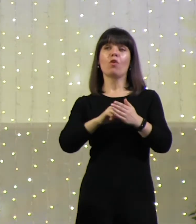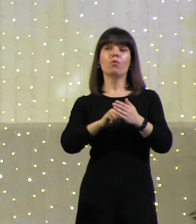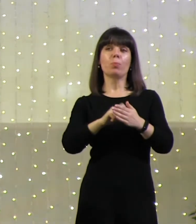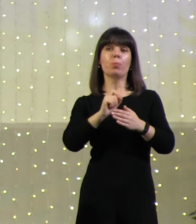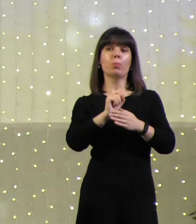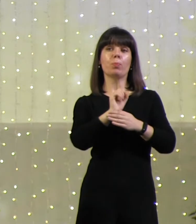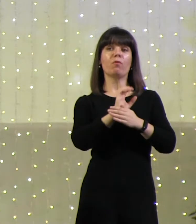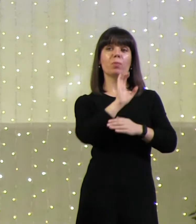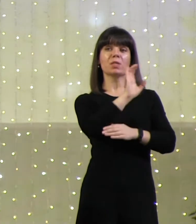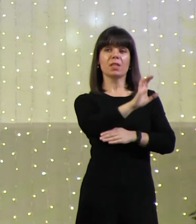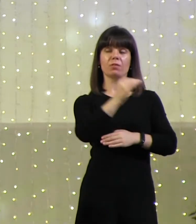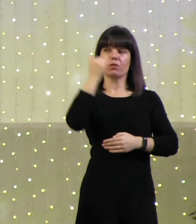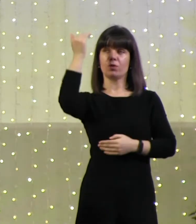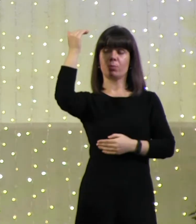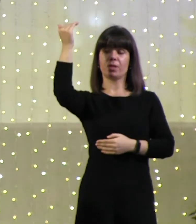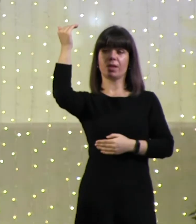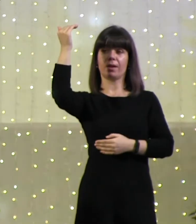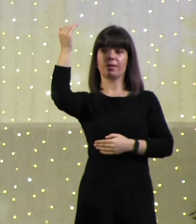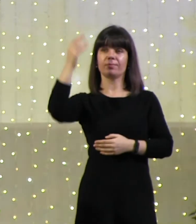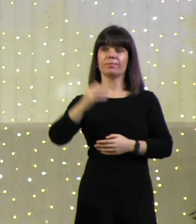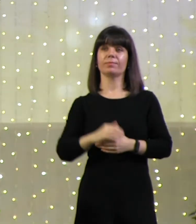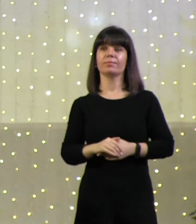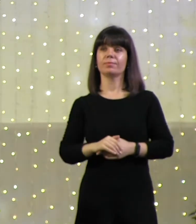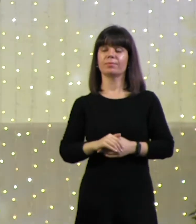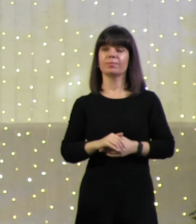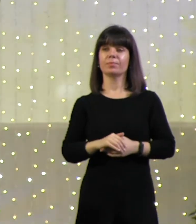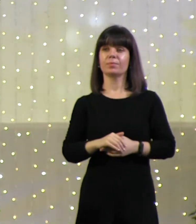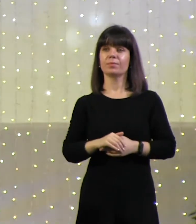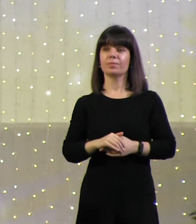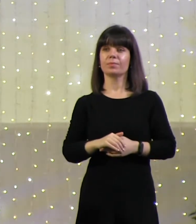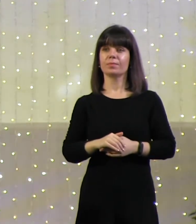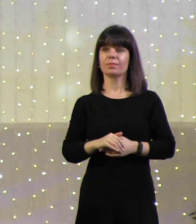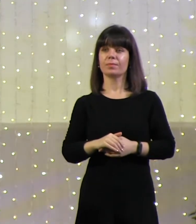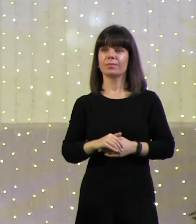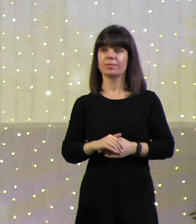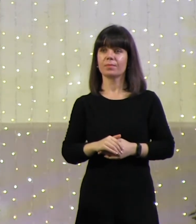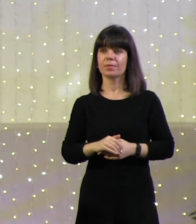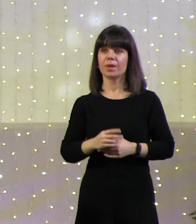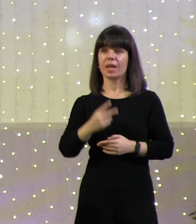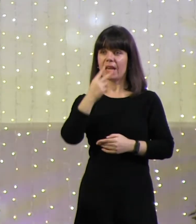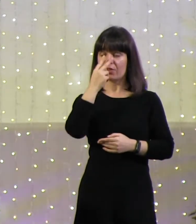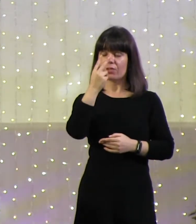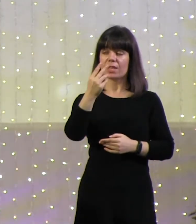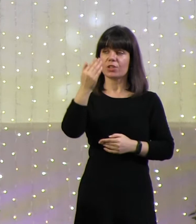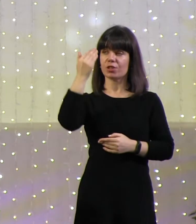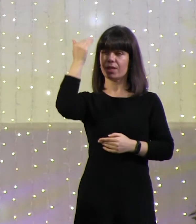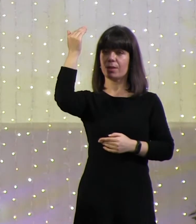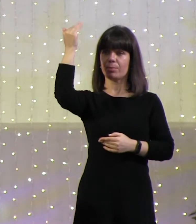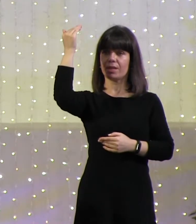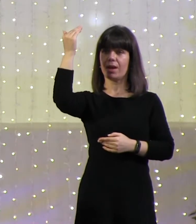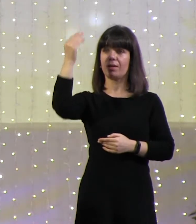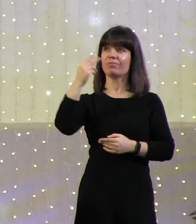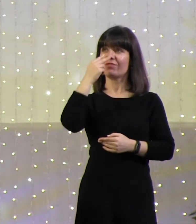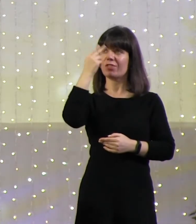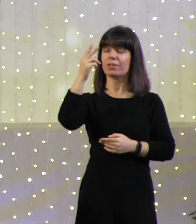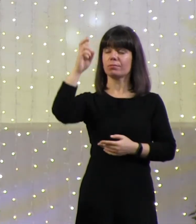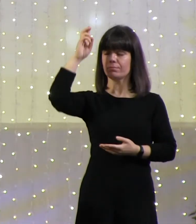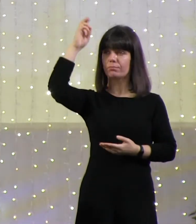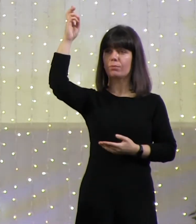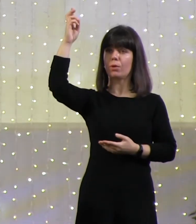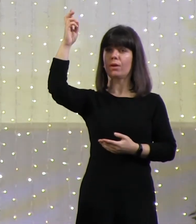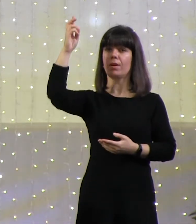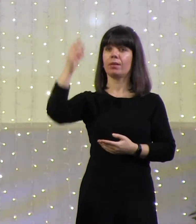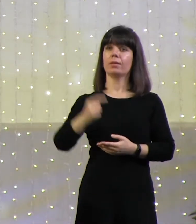или слушающий Меня не Меня слушает, но пославшего Меня. И видящий Меня видит пославшего Меня.